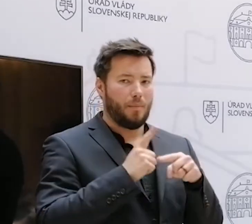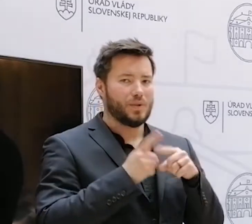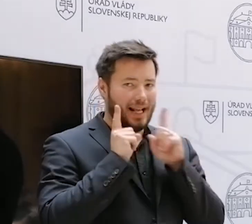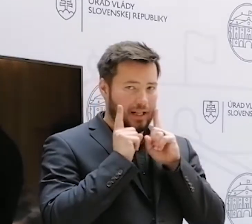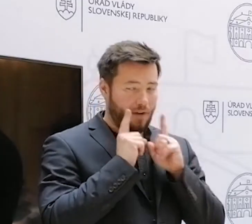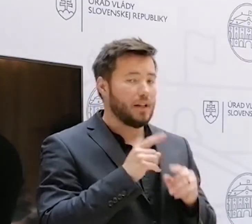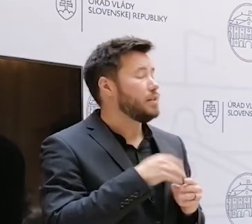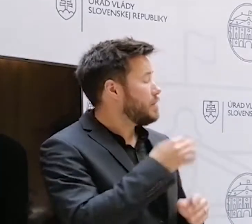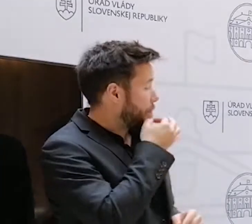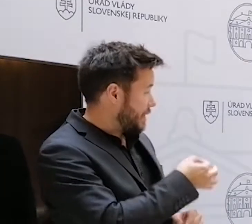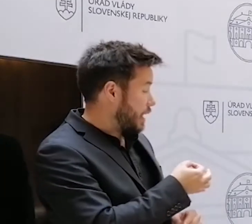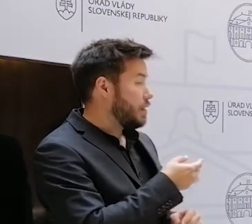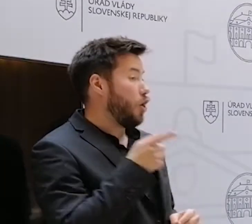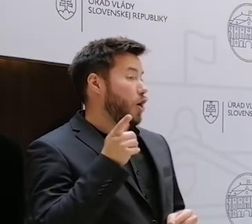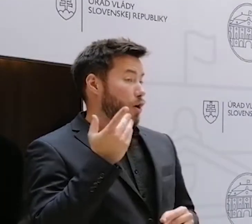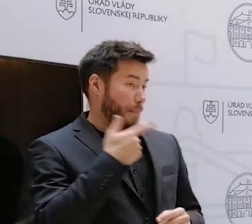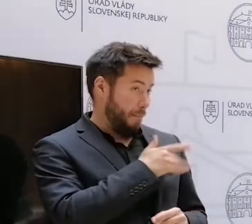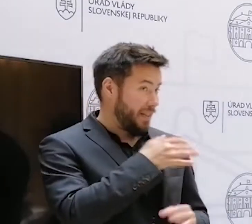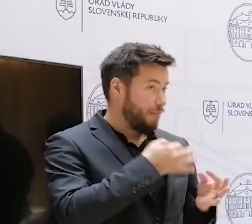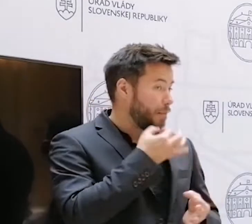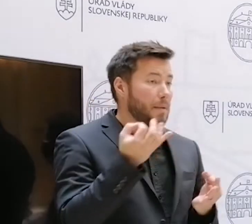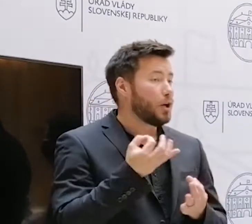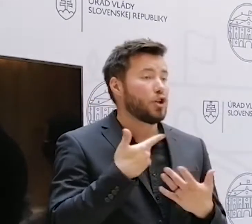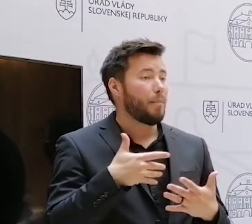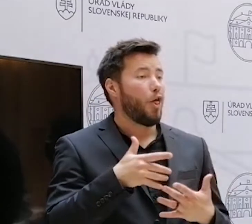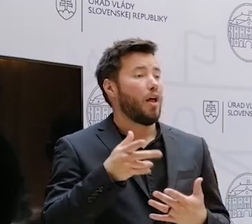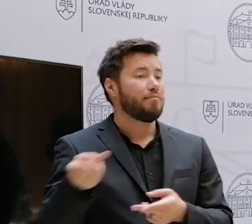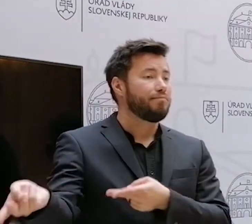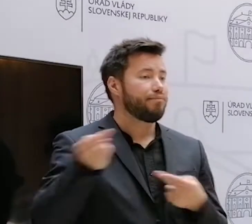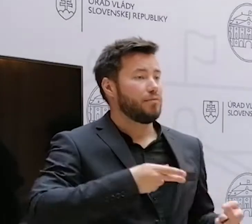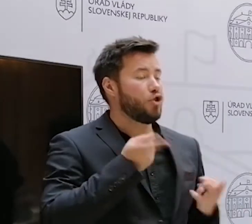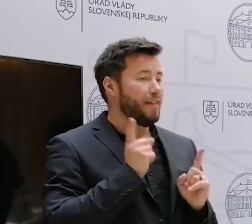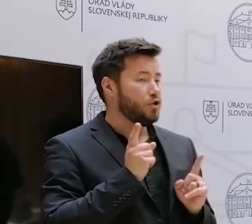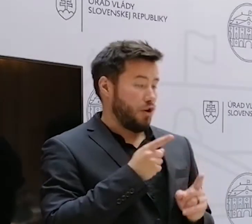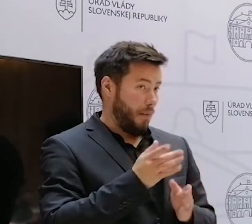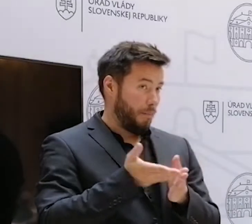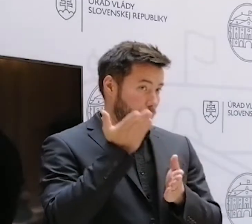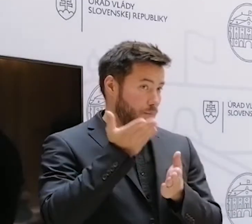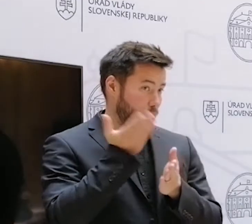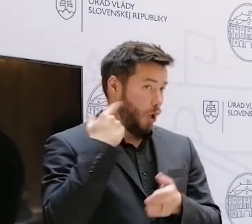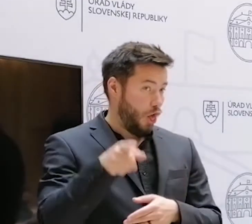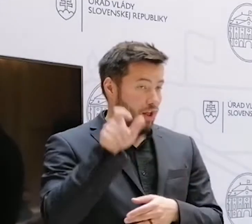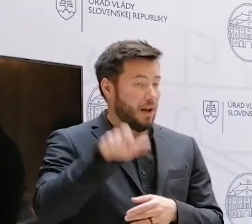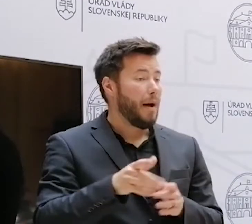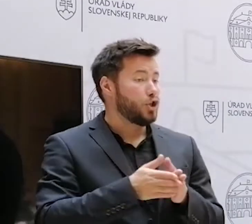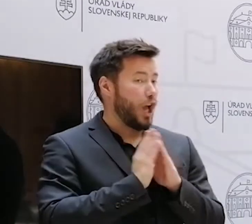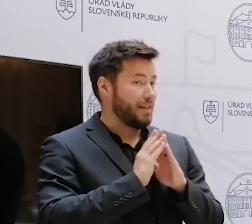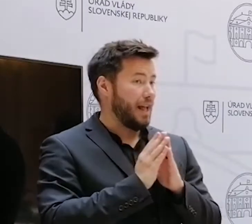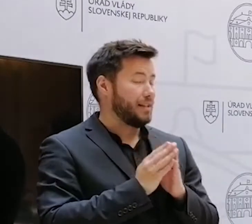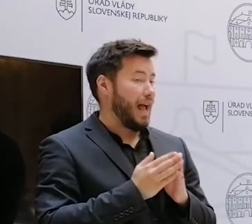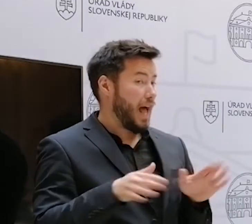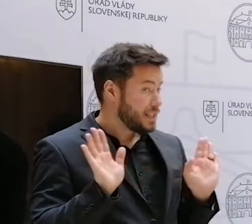požiadal v Bosne a Hercegovine o azyl? Nemám oficiálne takúto informáciu potvrdenú, že by požiadal o azyl. Musím